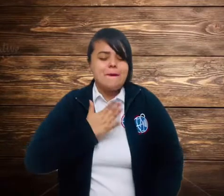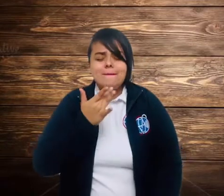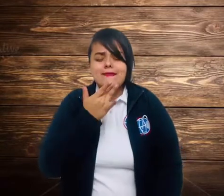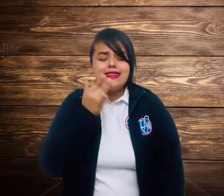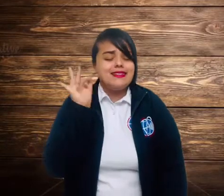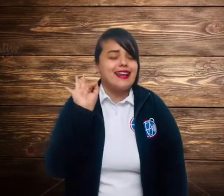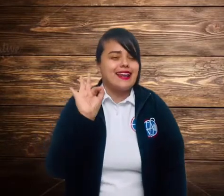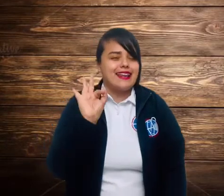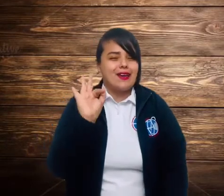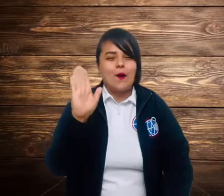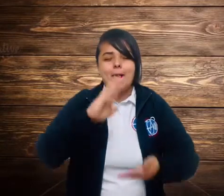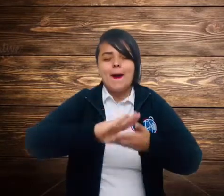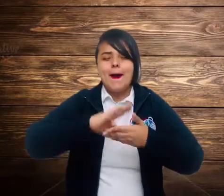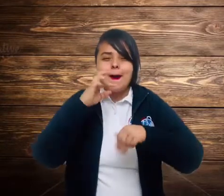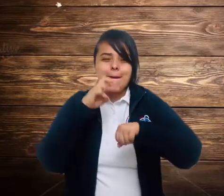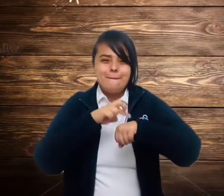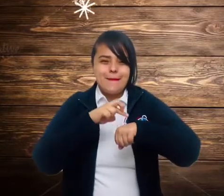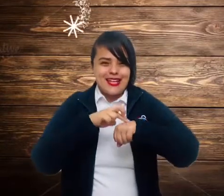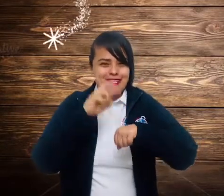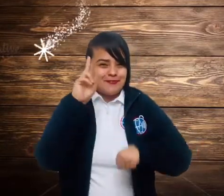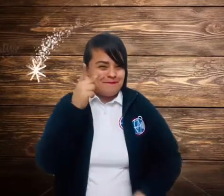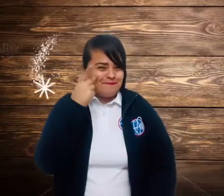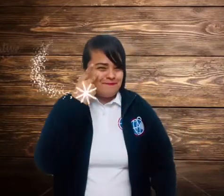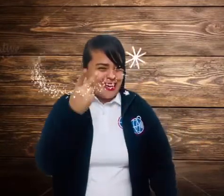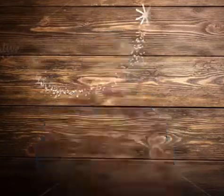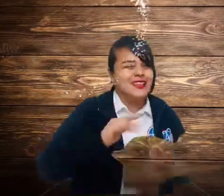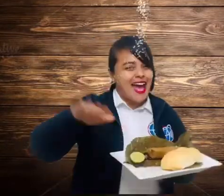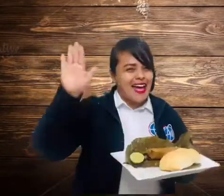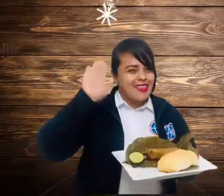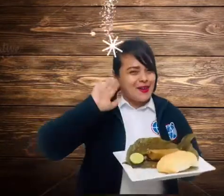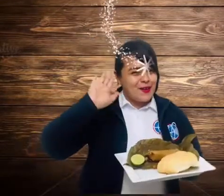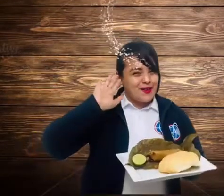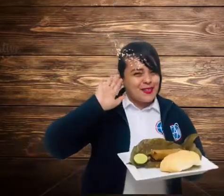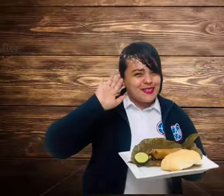mi rico pache. Adiós.